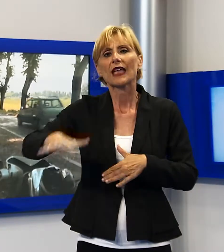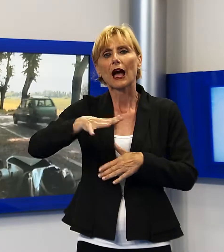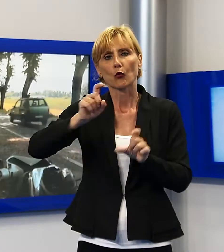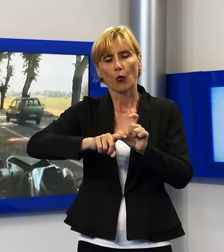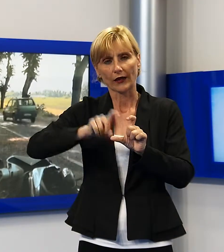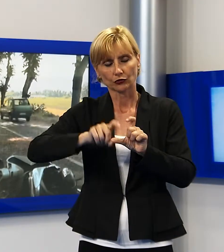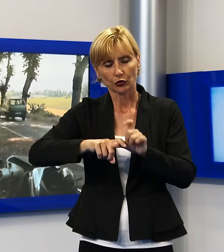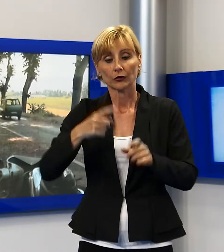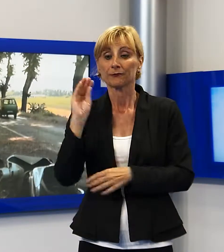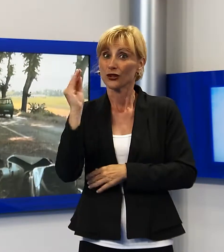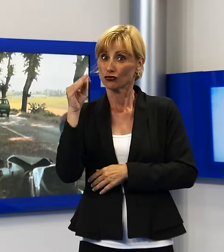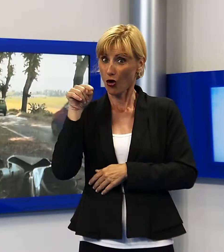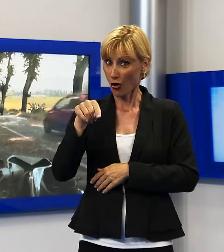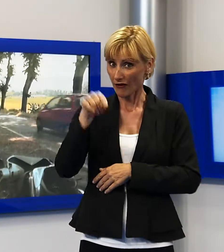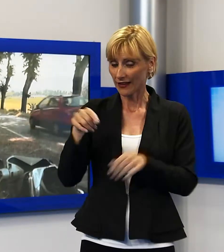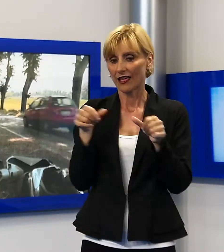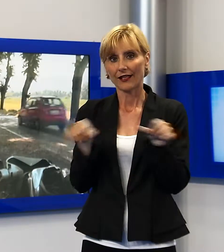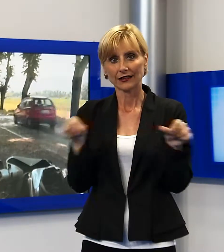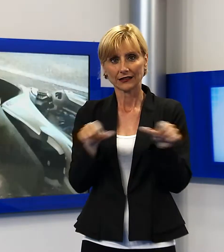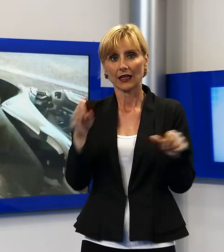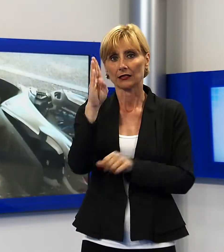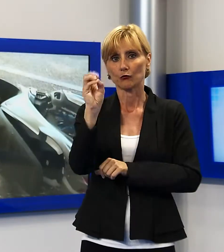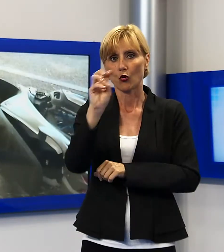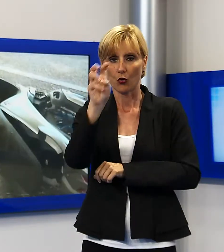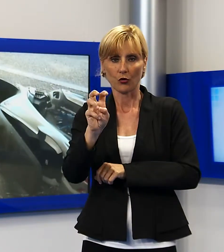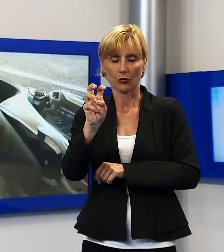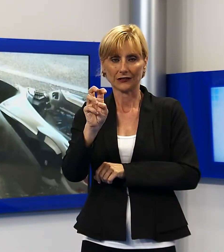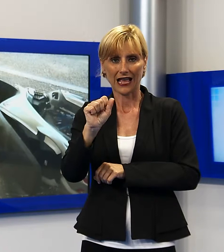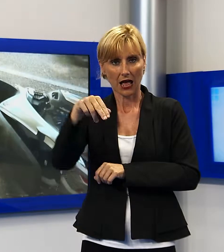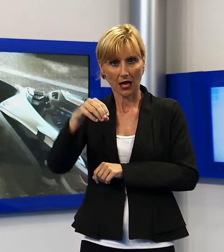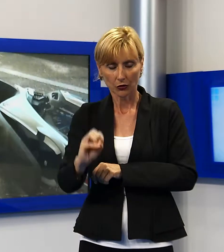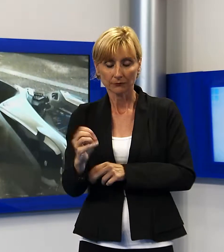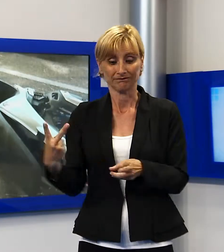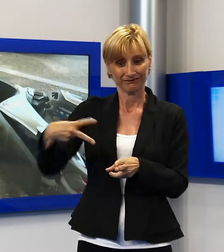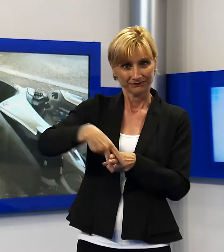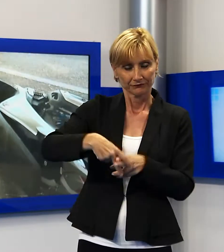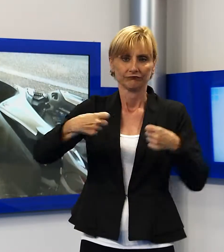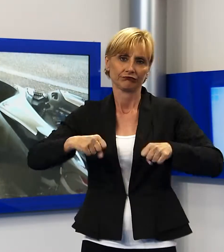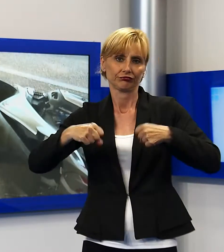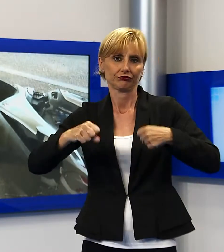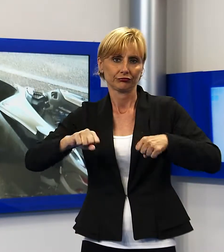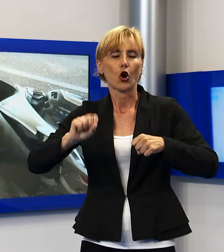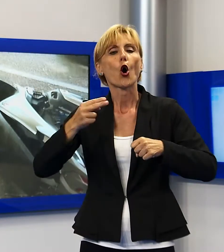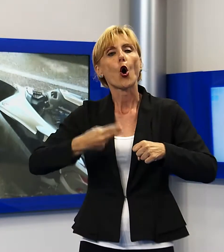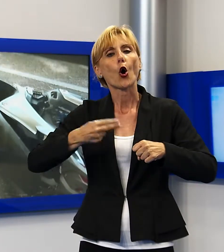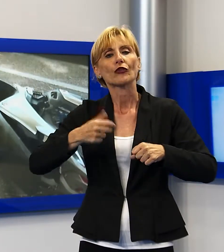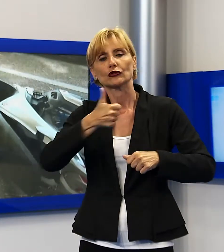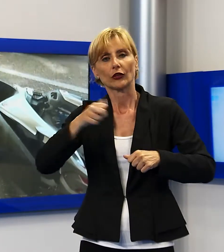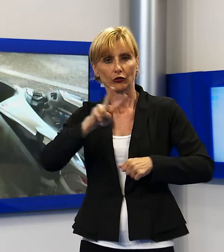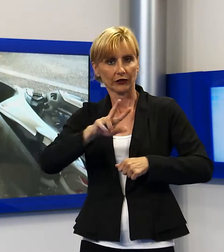Il giovane, di 23 anni, residente a Bozzano, transitava in sella di uno scooter Honda 125 in direzione via Reggio. Secondo